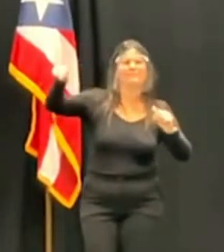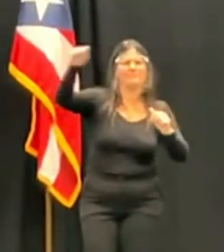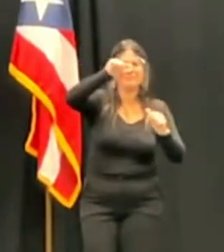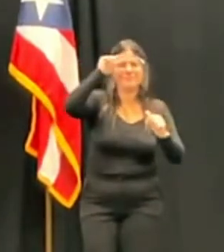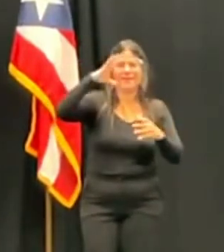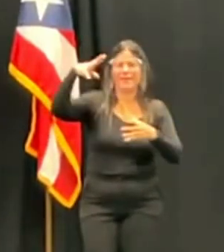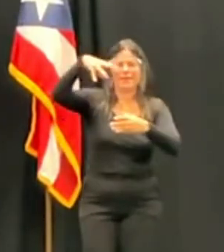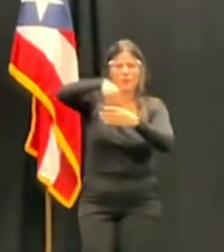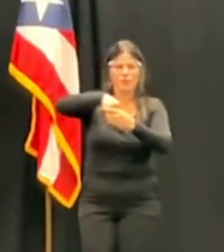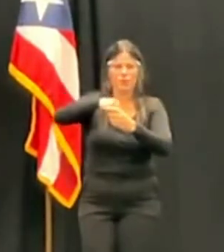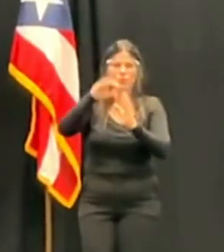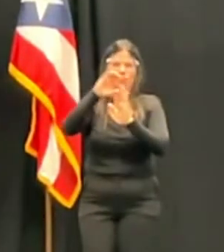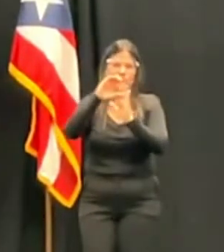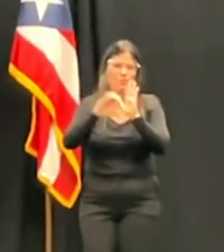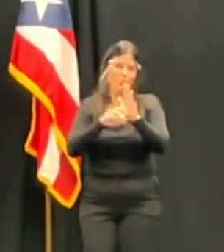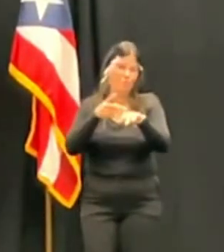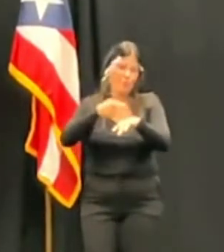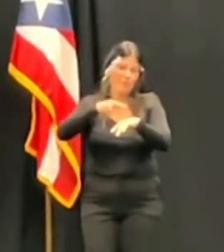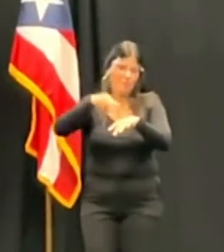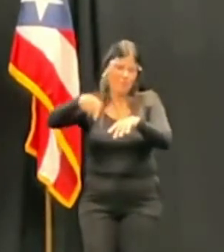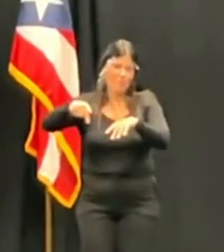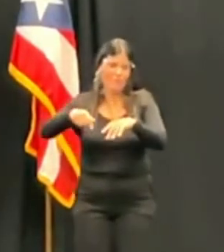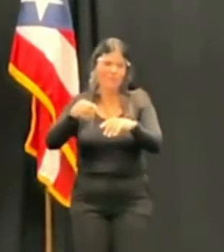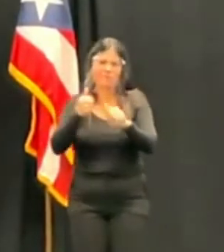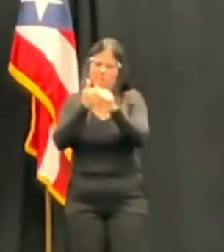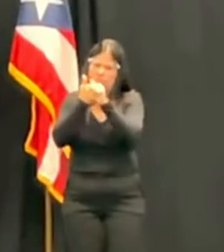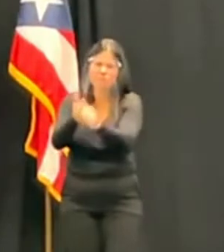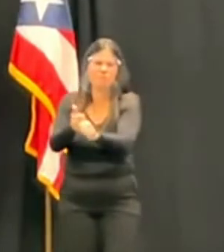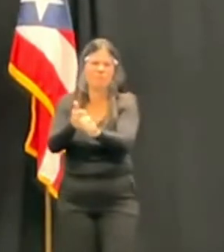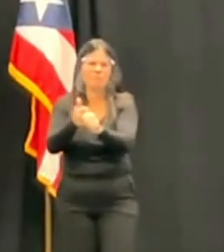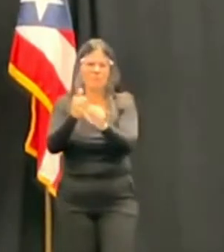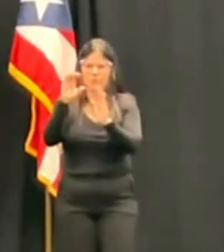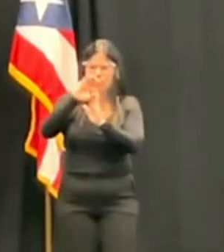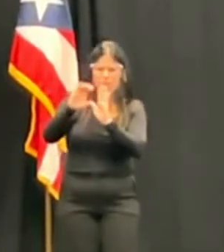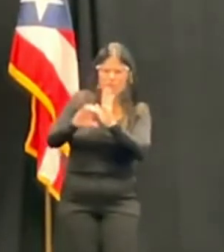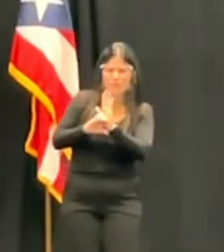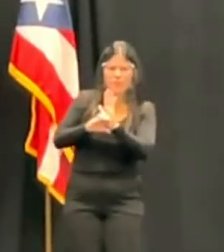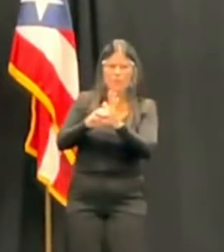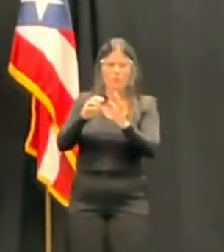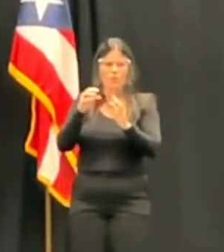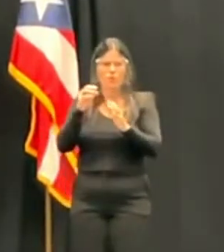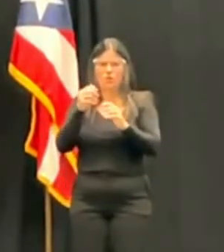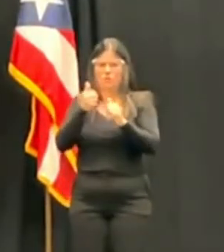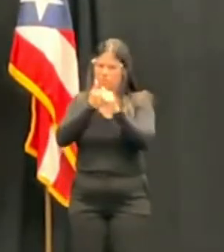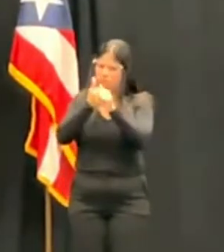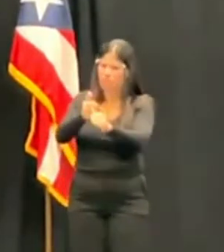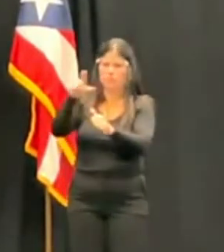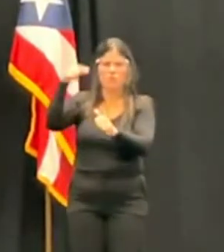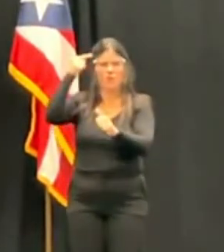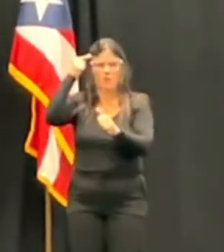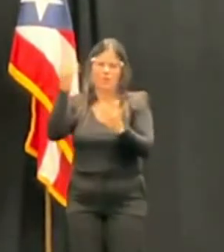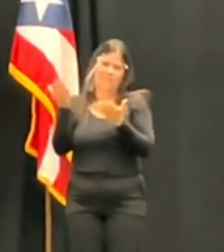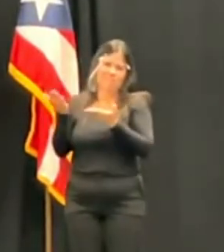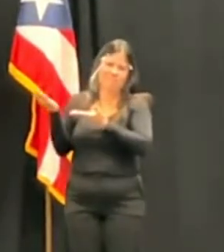Así que nos dejamos llevar por ella. Quien designa, quien nomina es el gobernador. Pasa al consejo y consentimiento del